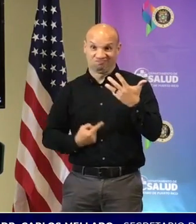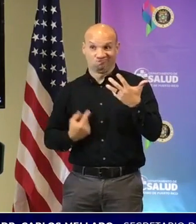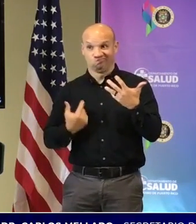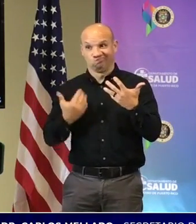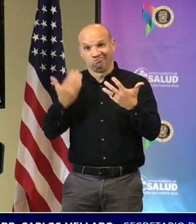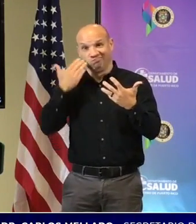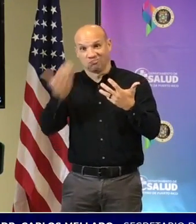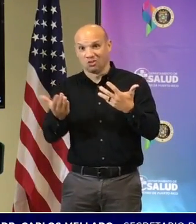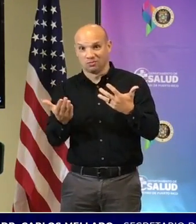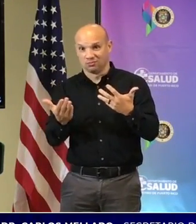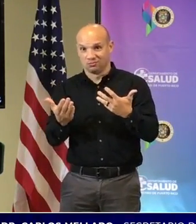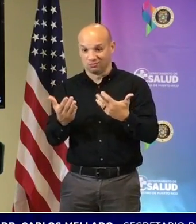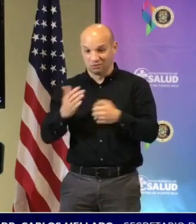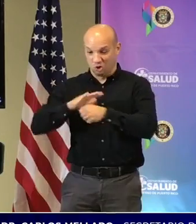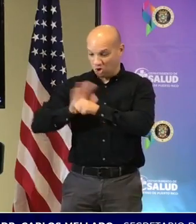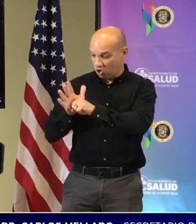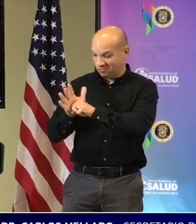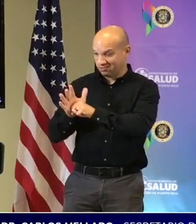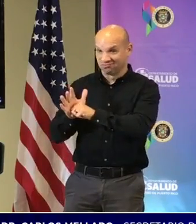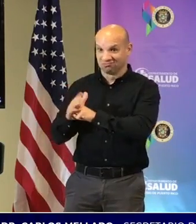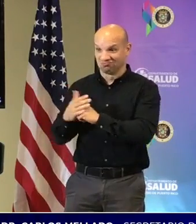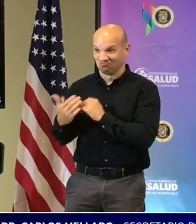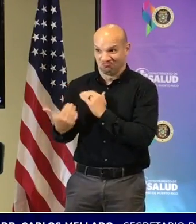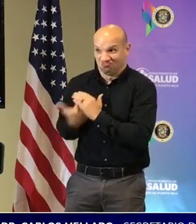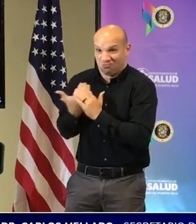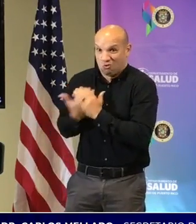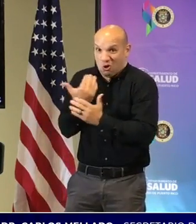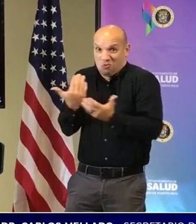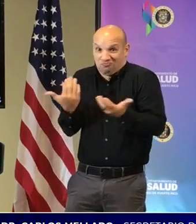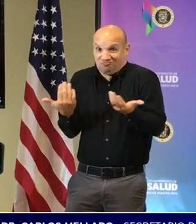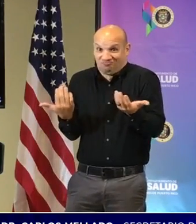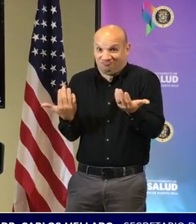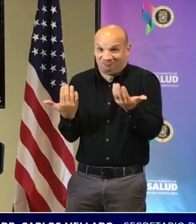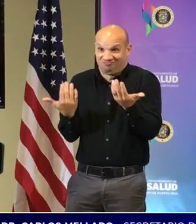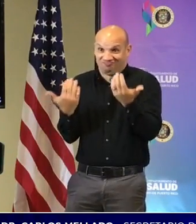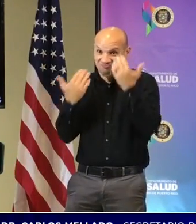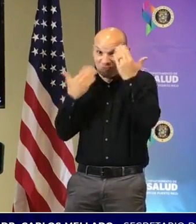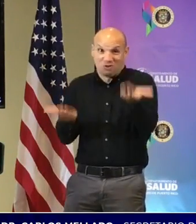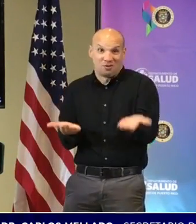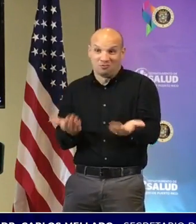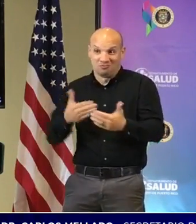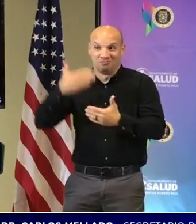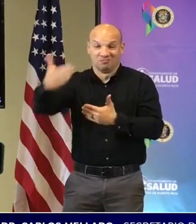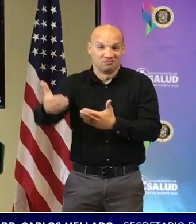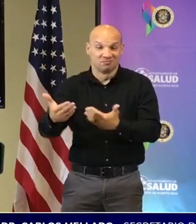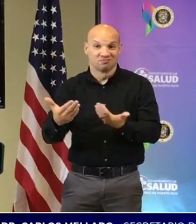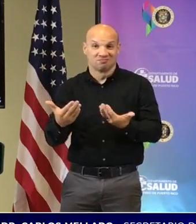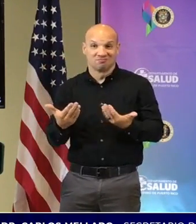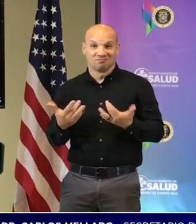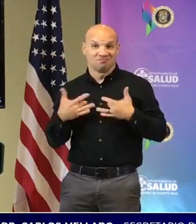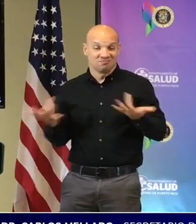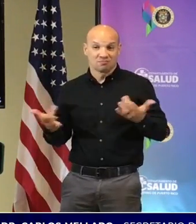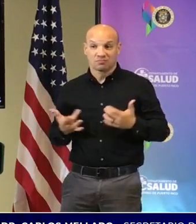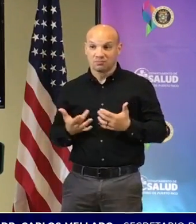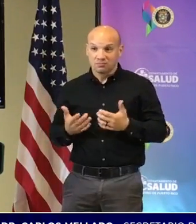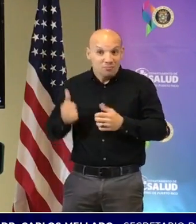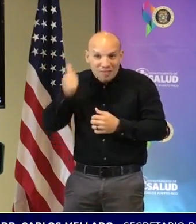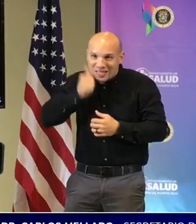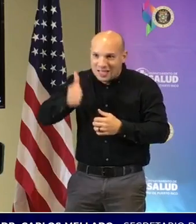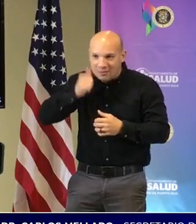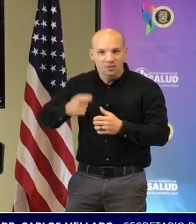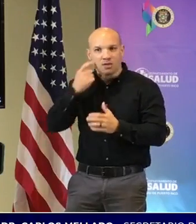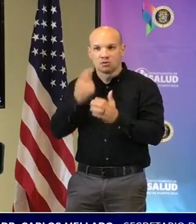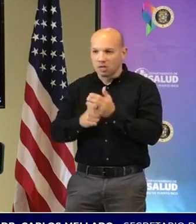COVID llegó, esto es algo en novel. Y que ciertamente todos los días vemos cambios. Todos los días incluso vemos